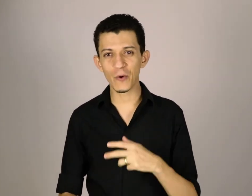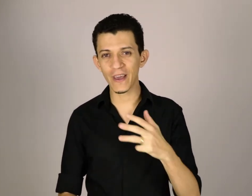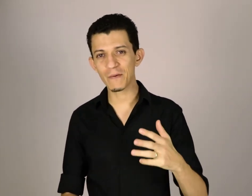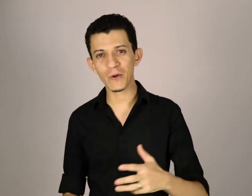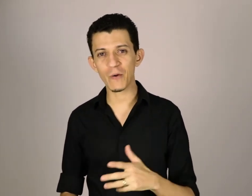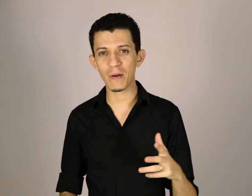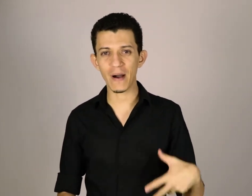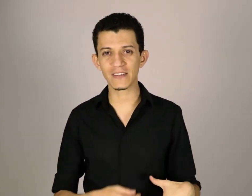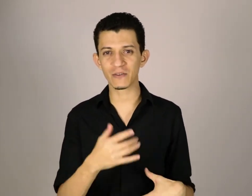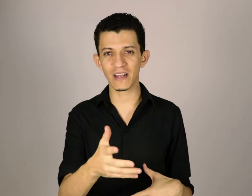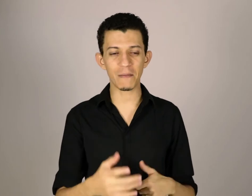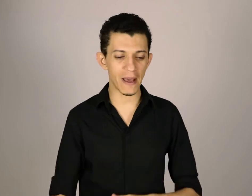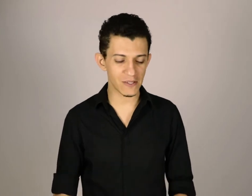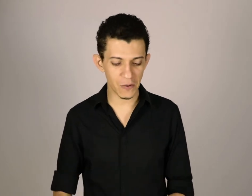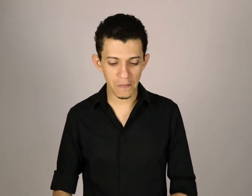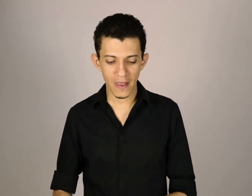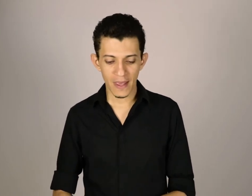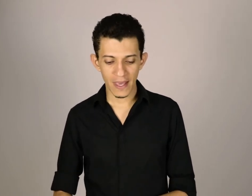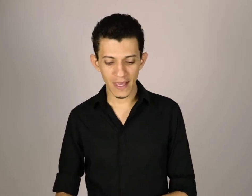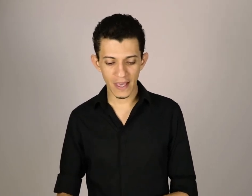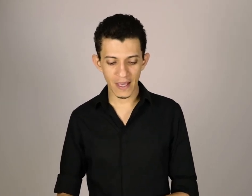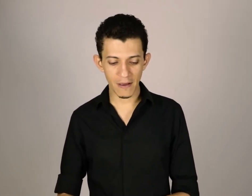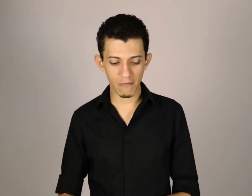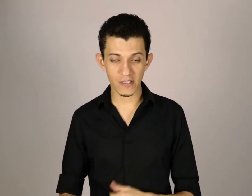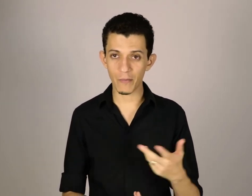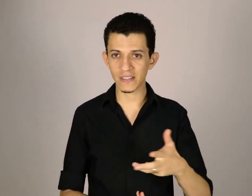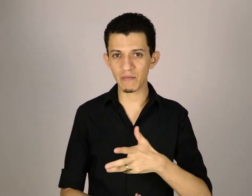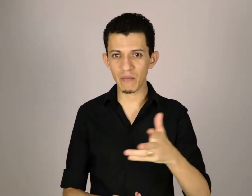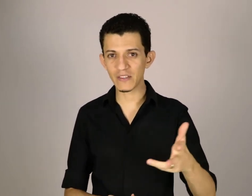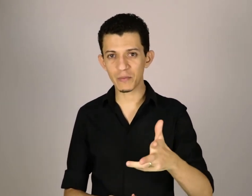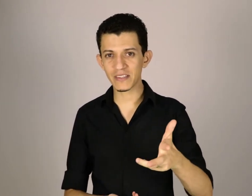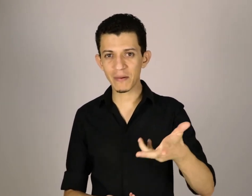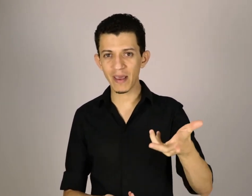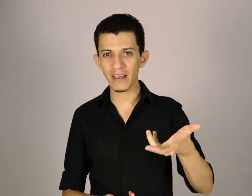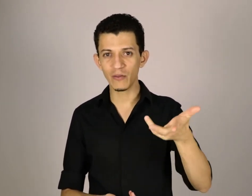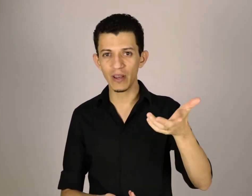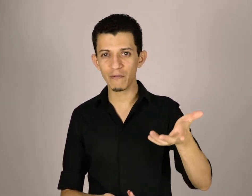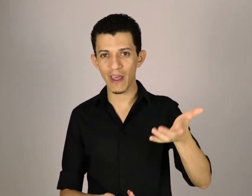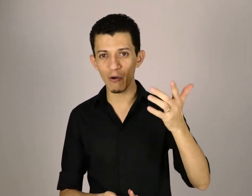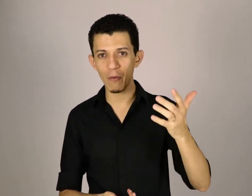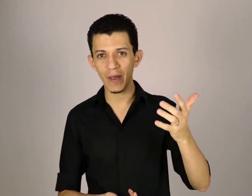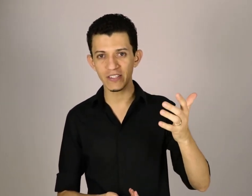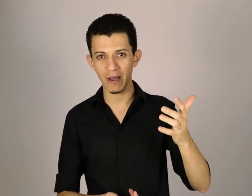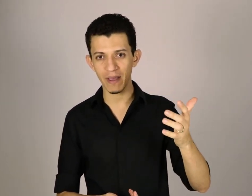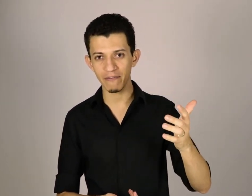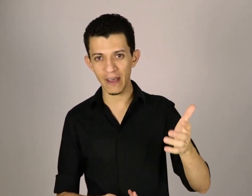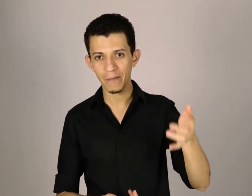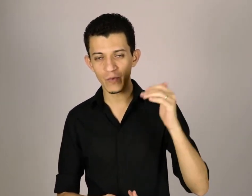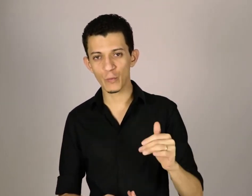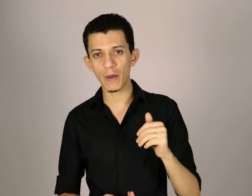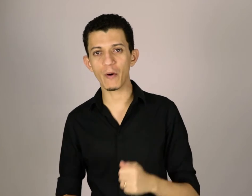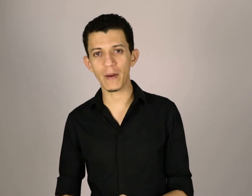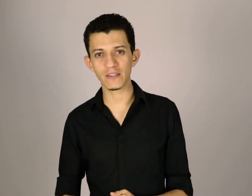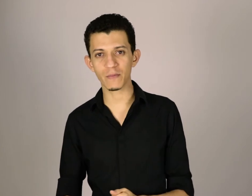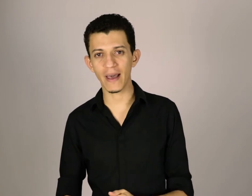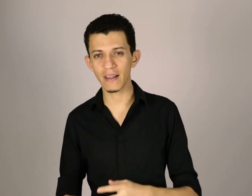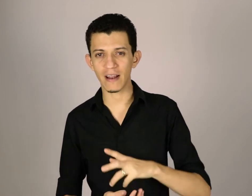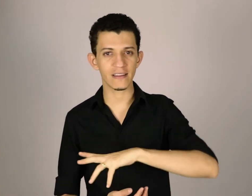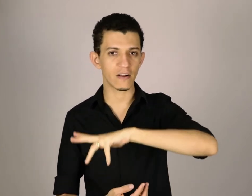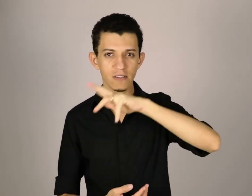por que meu nome é Madison e o dele é Madison, e você pode saber mais sobre isso também no livro Eu Não Perdi a Minha Fé, do meu irmão Madison Barreto, lá tem a nossa